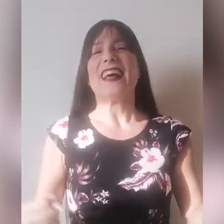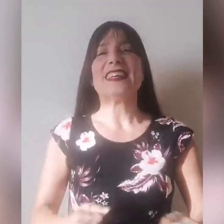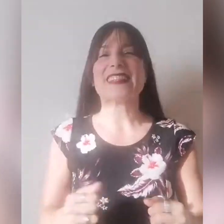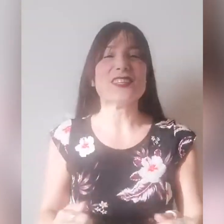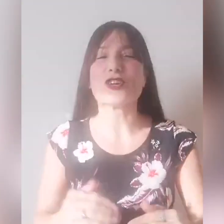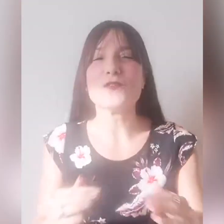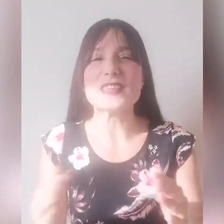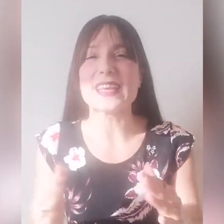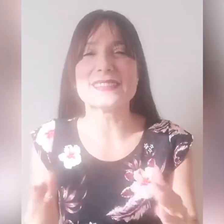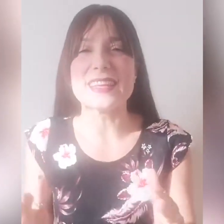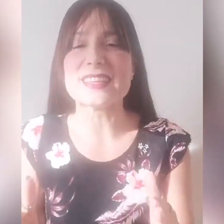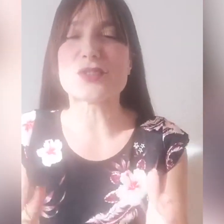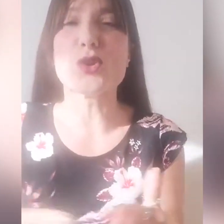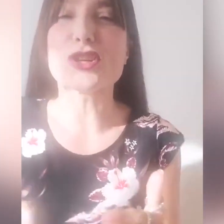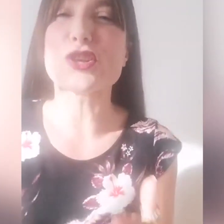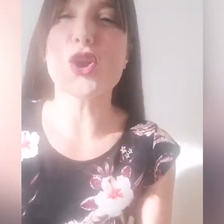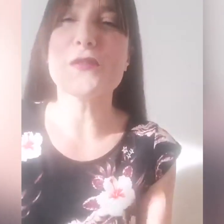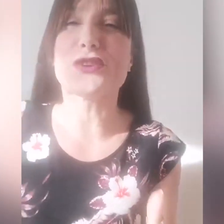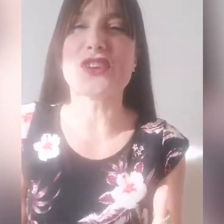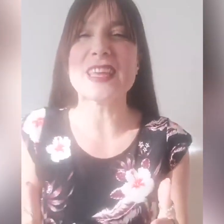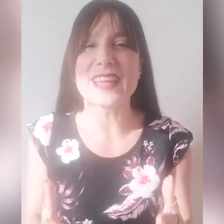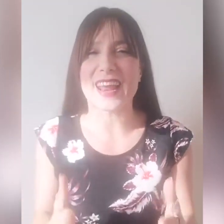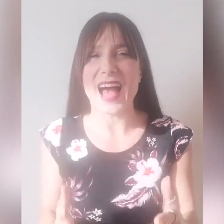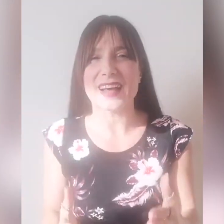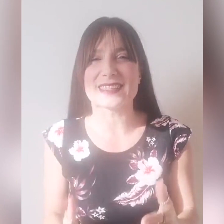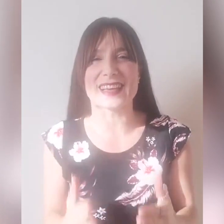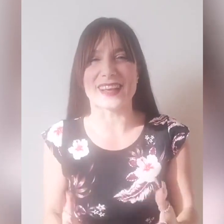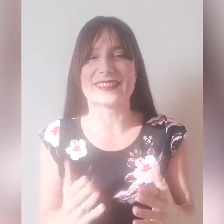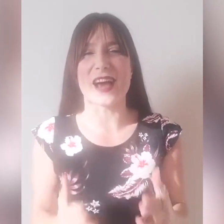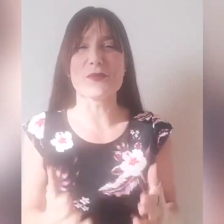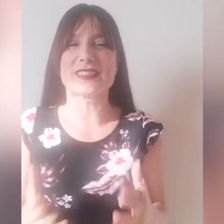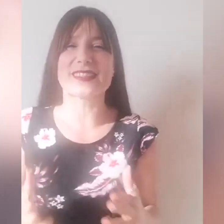Intanto non vi sente nessuno, solo i vicini ragazzi, cantiamo insieme!